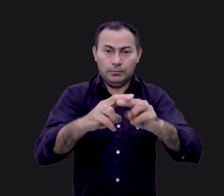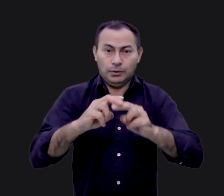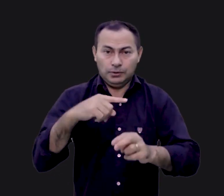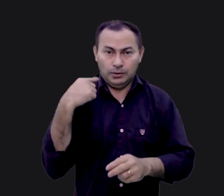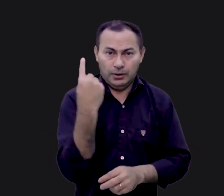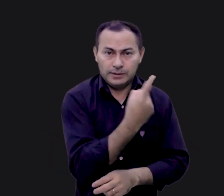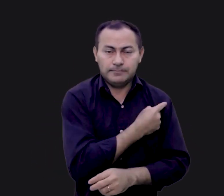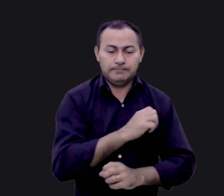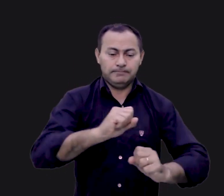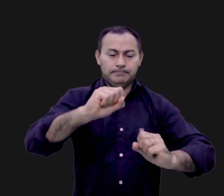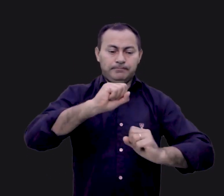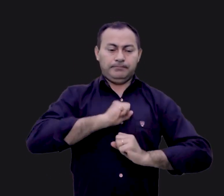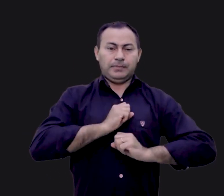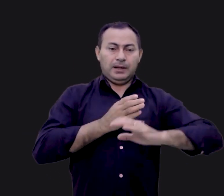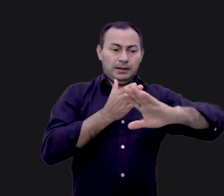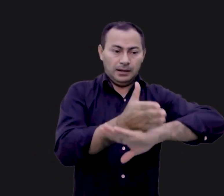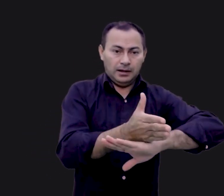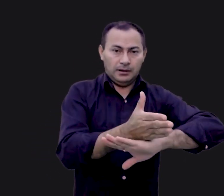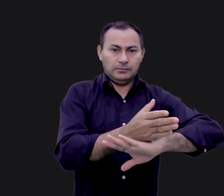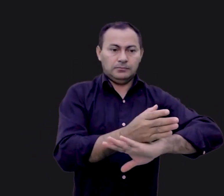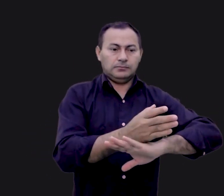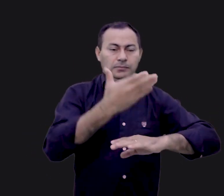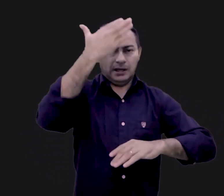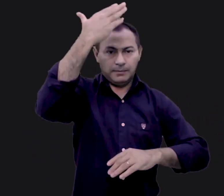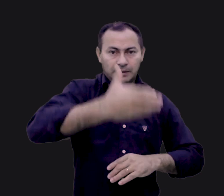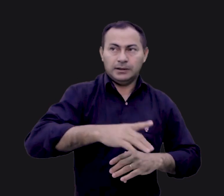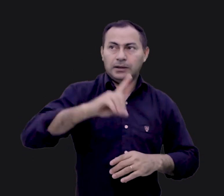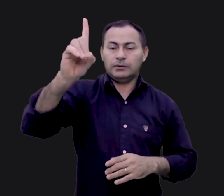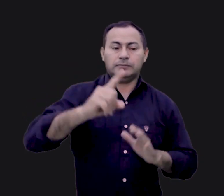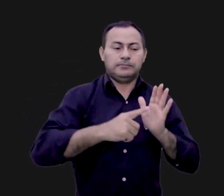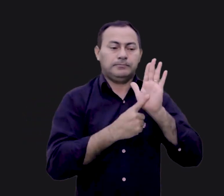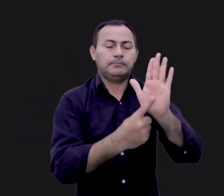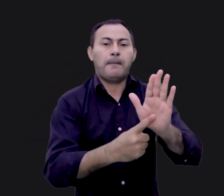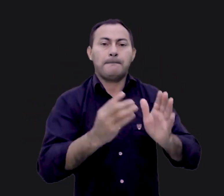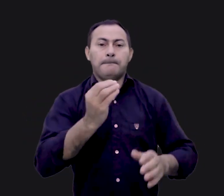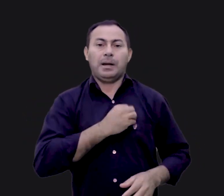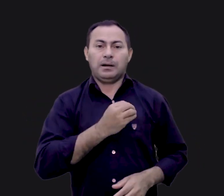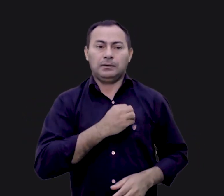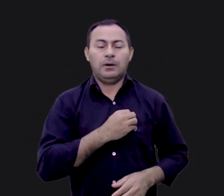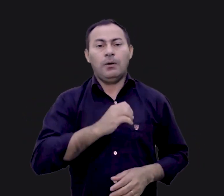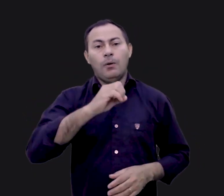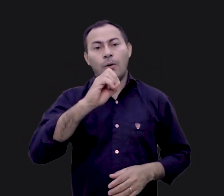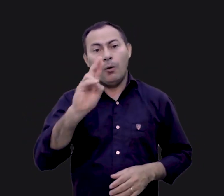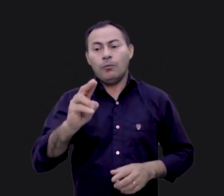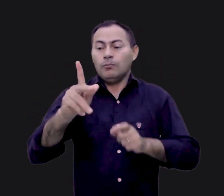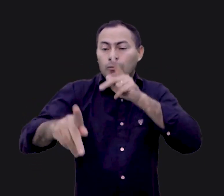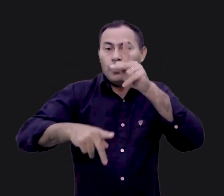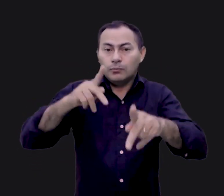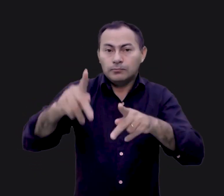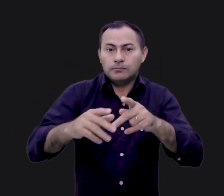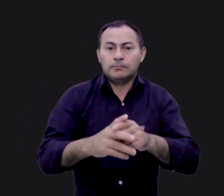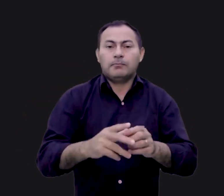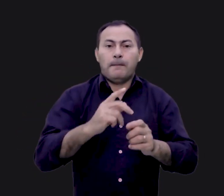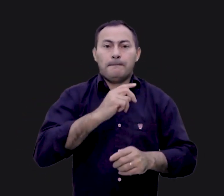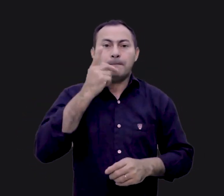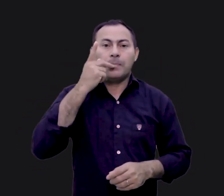nós. O sacerdote entrava na presença de Deus representando o pecador ou o povo. O profeta